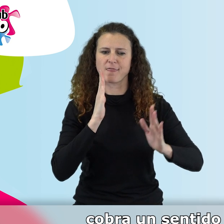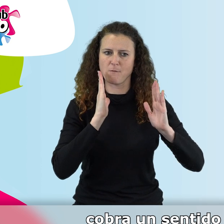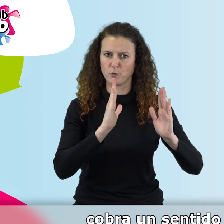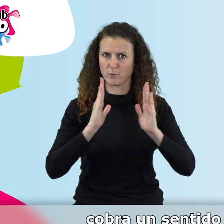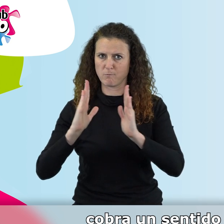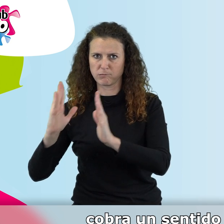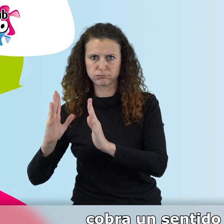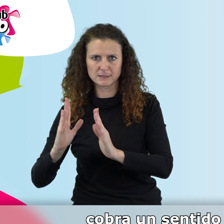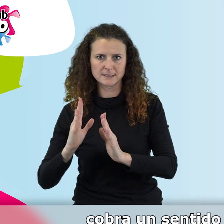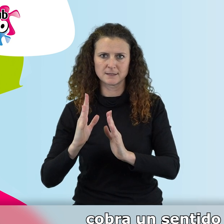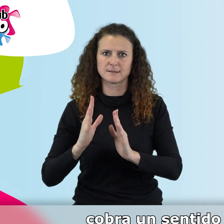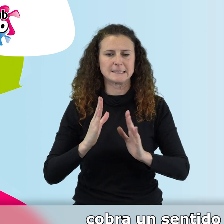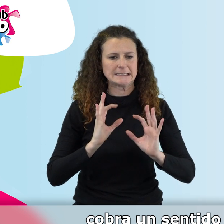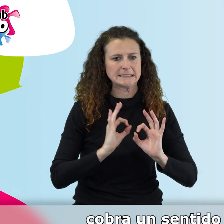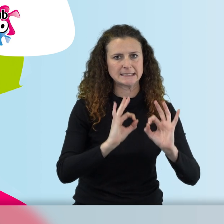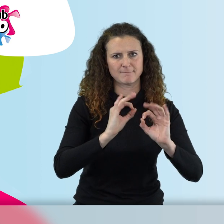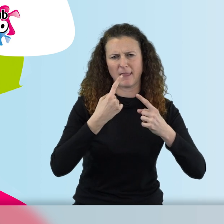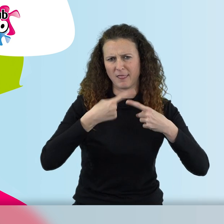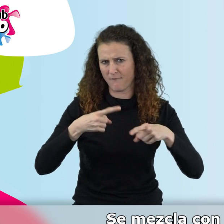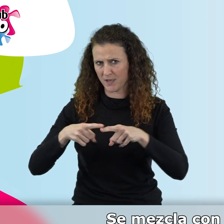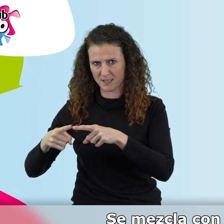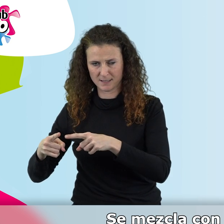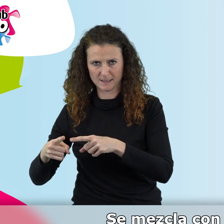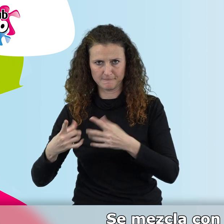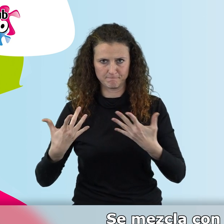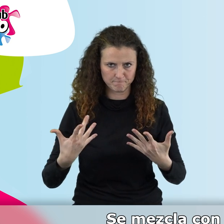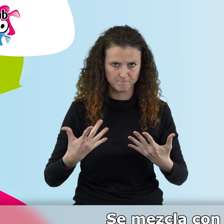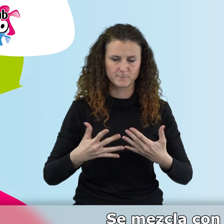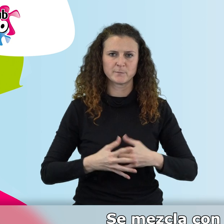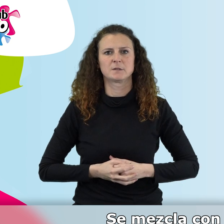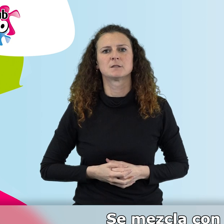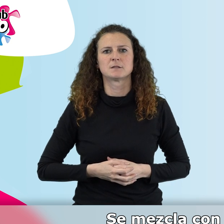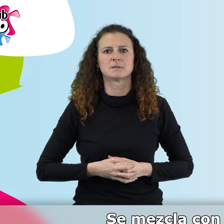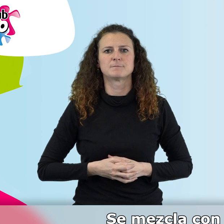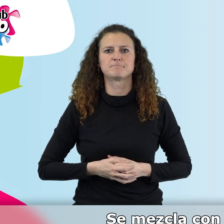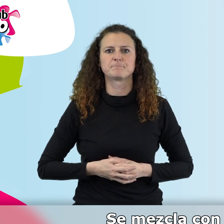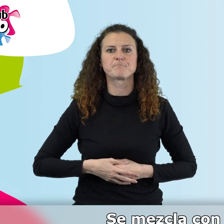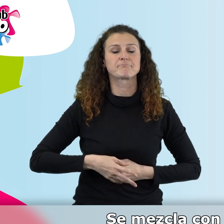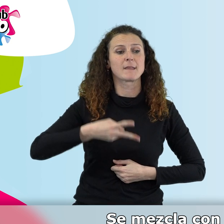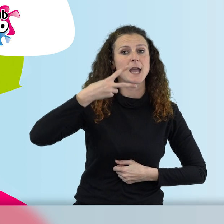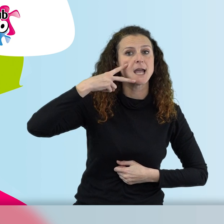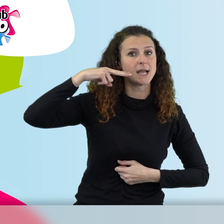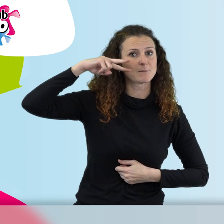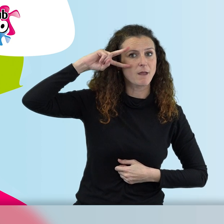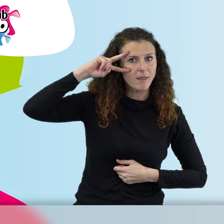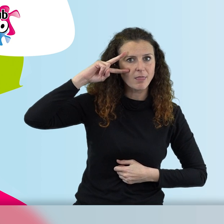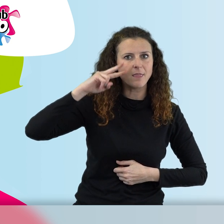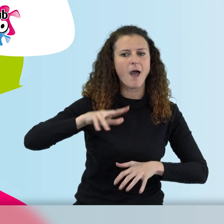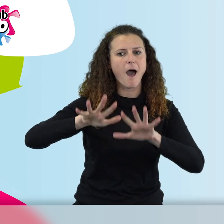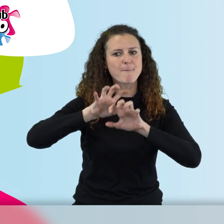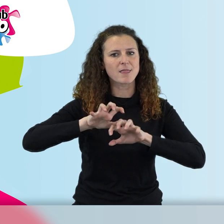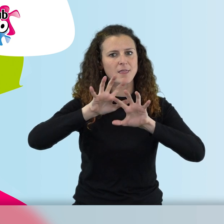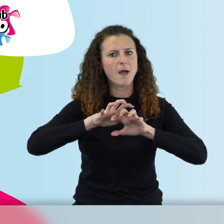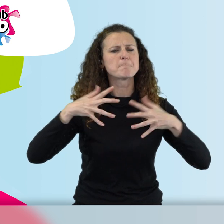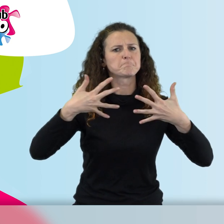específico y distinto. Se mezcla con el tema de la experiencia, pero